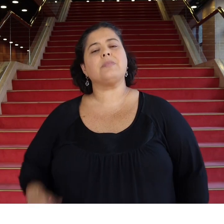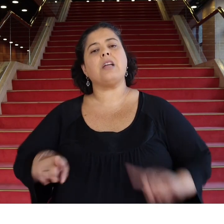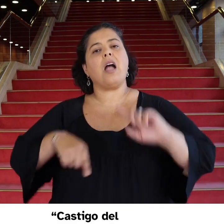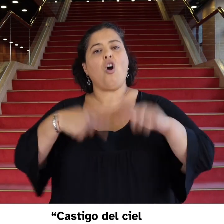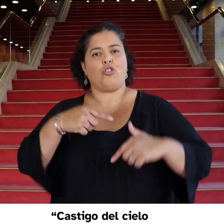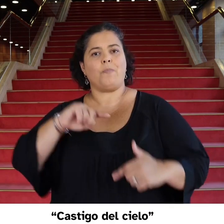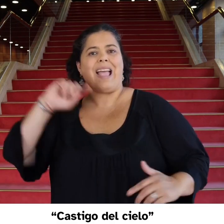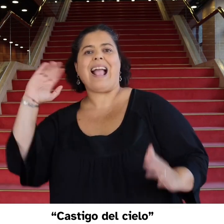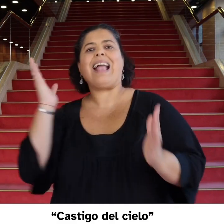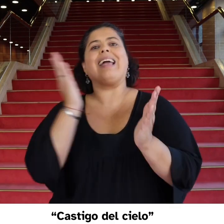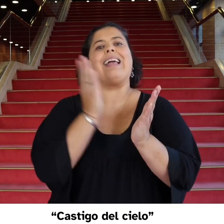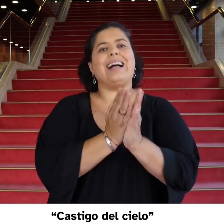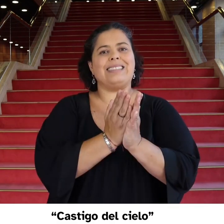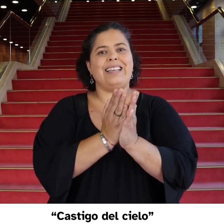Castigo del Cielo